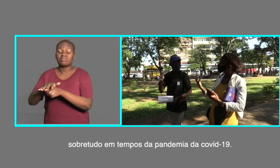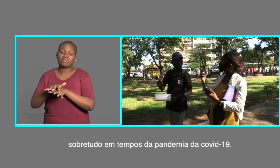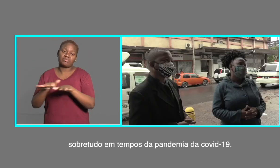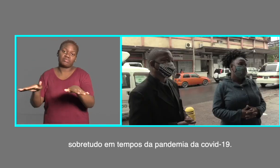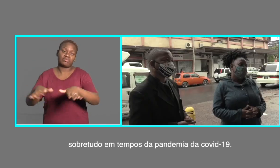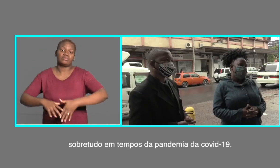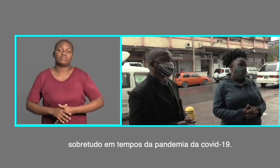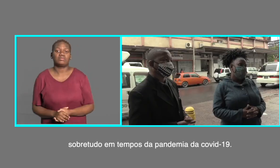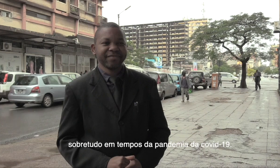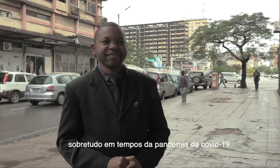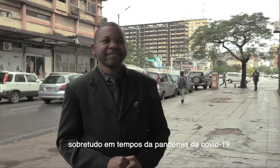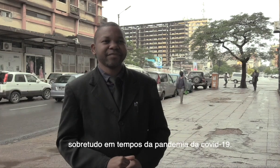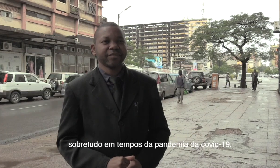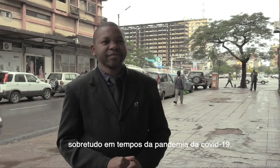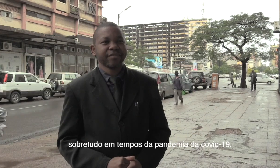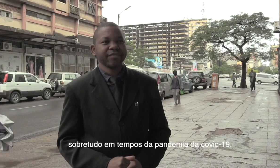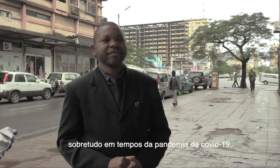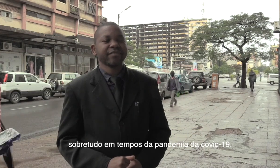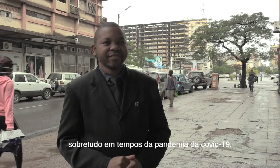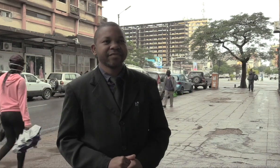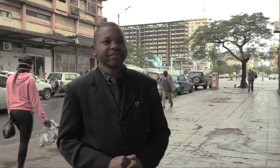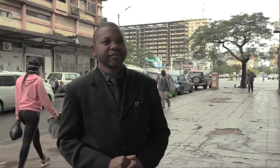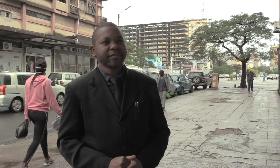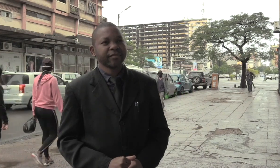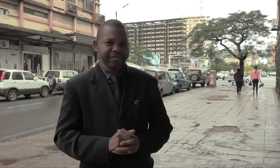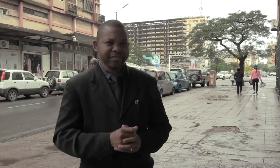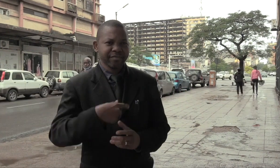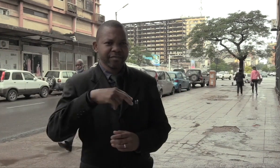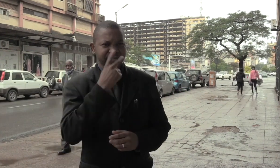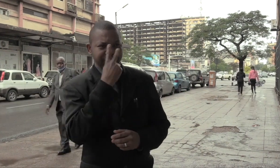sobretudo em tempos da pandemia da Covid-19.